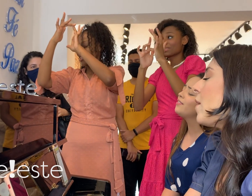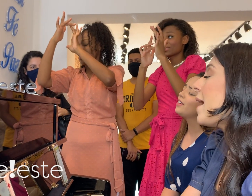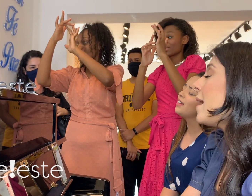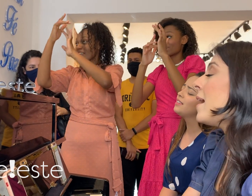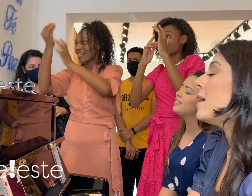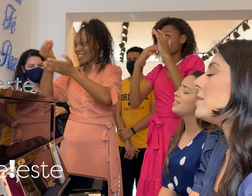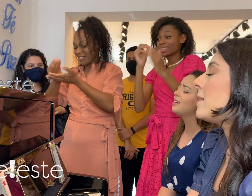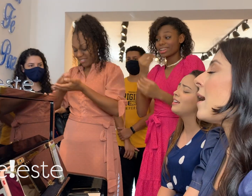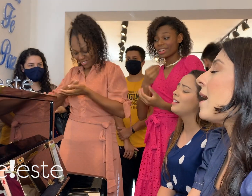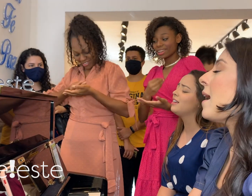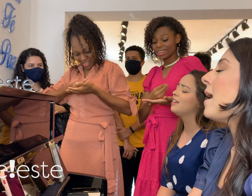está